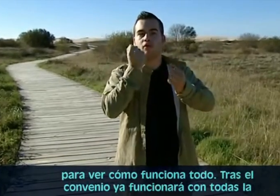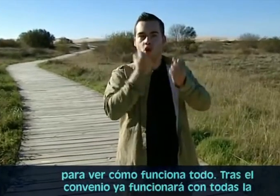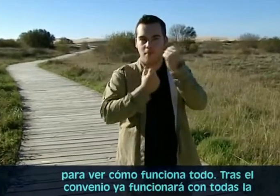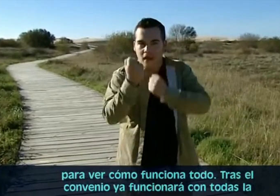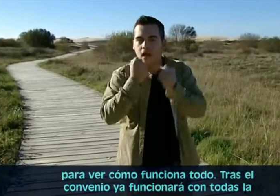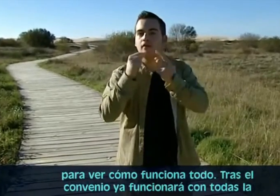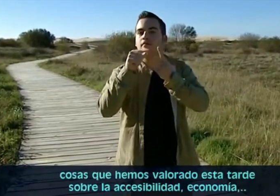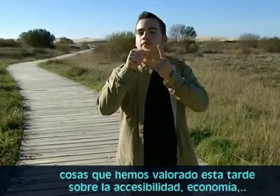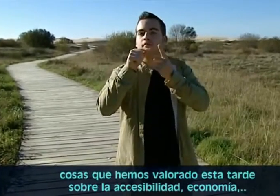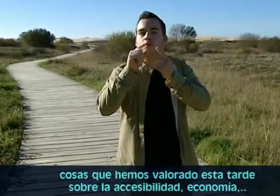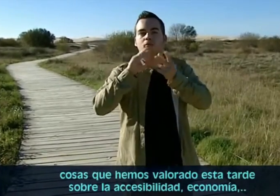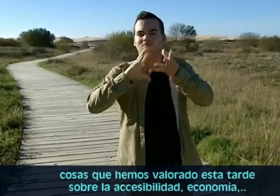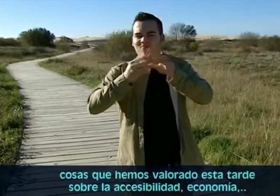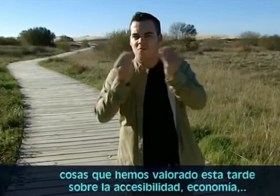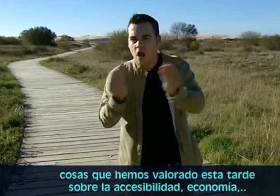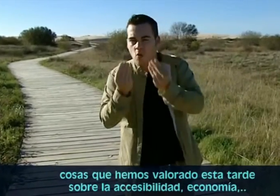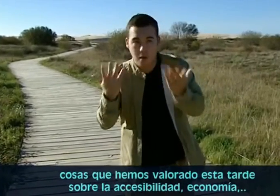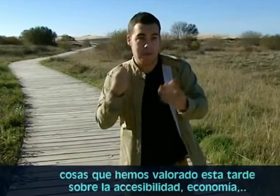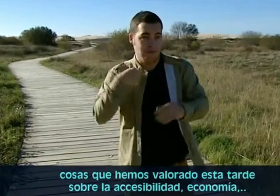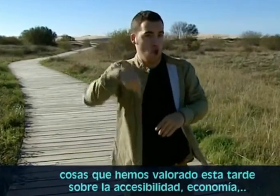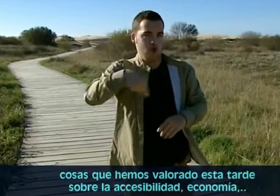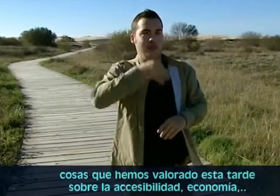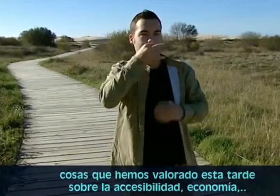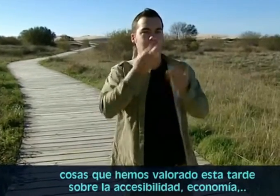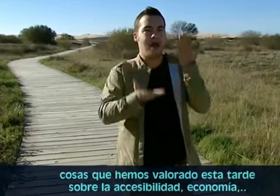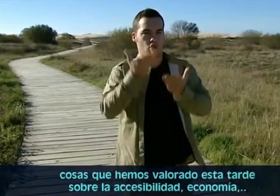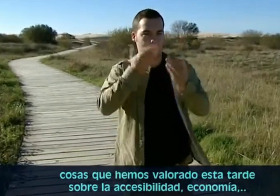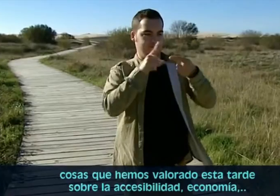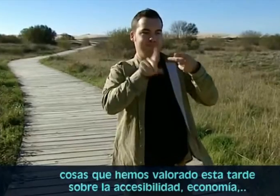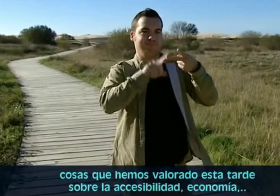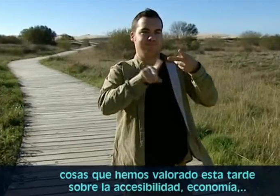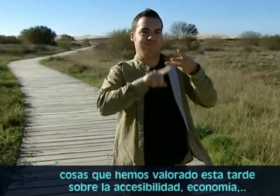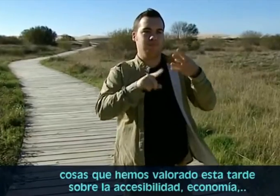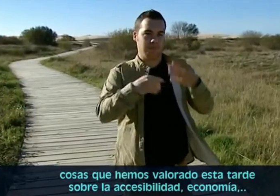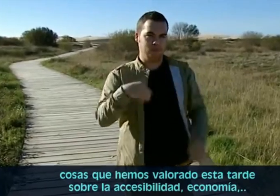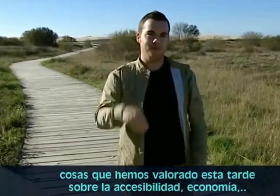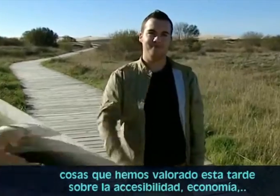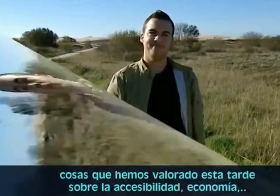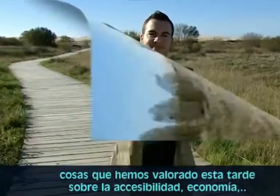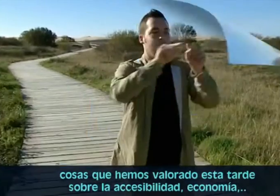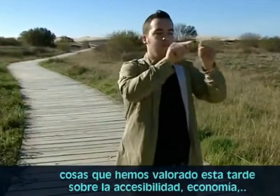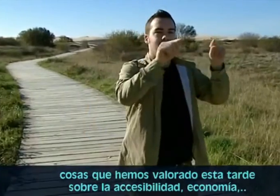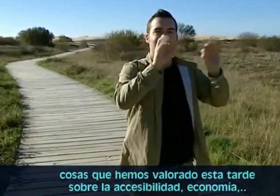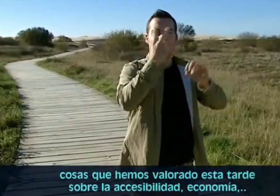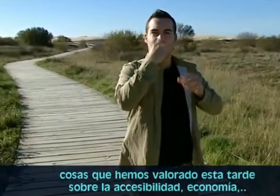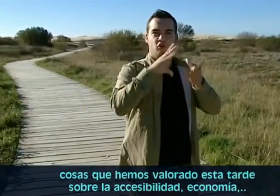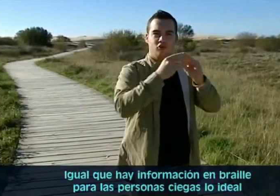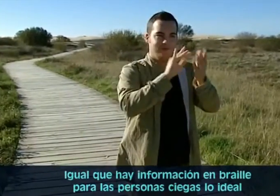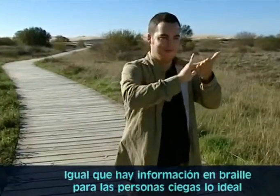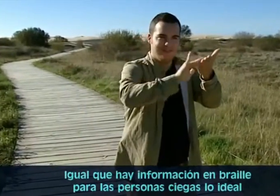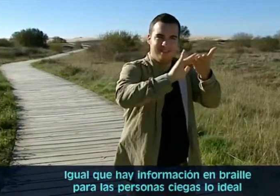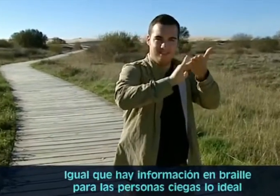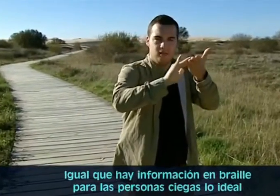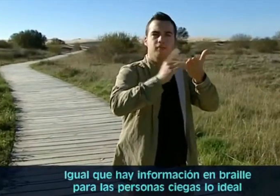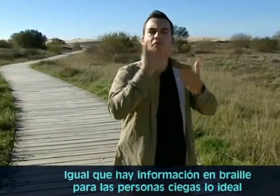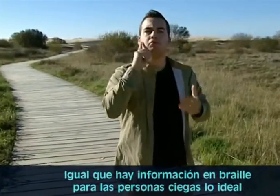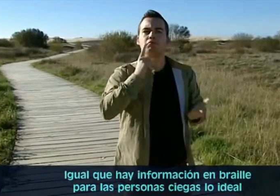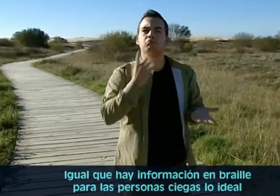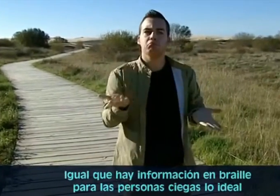con todas las cosas que hemos valorado esta tarde, sobre accesibilidad, economía. Igual que hay información en Breyle, para las